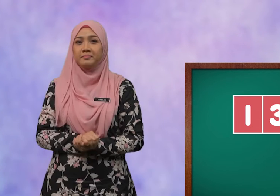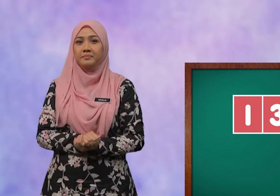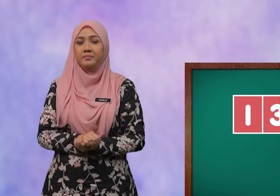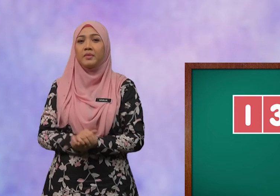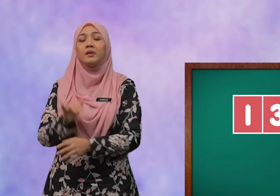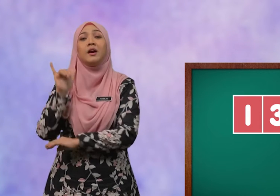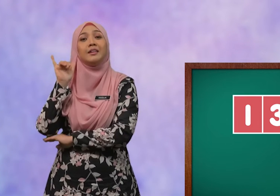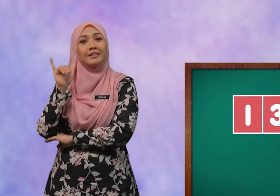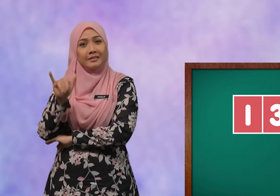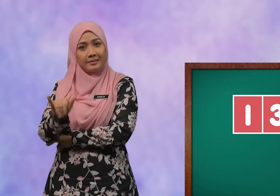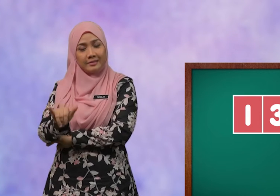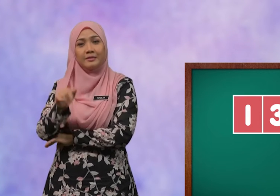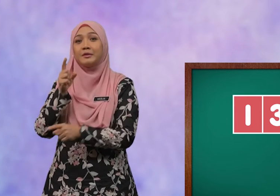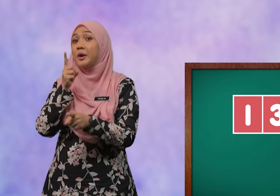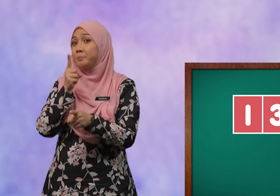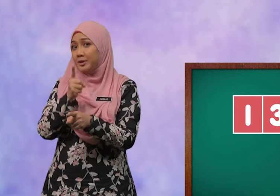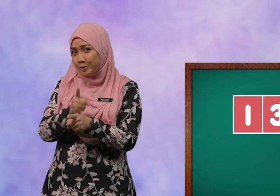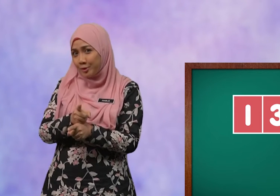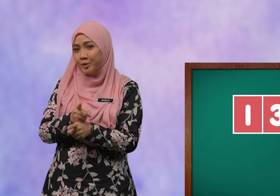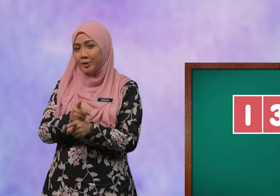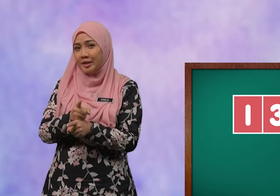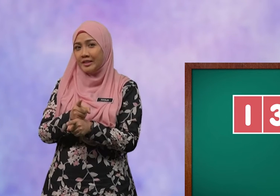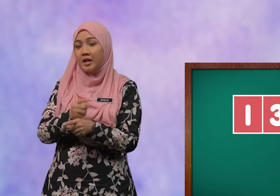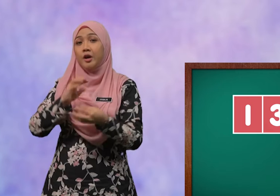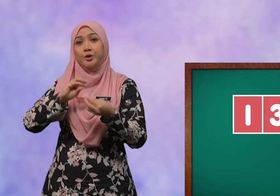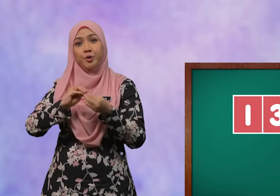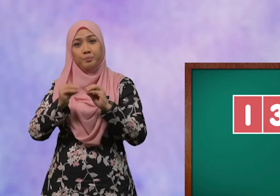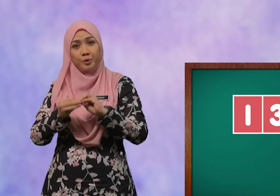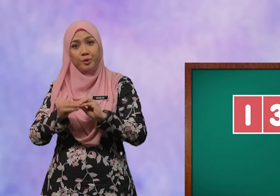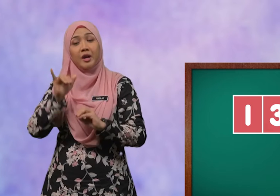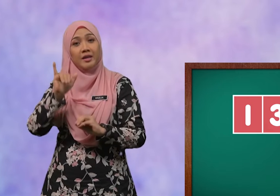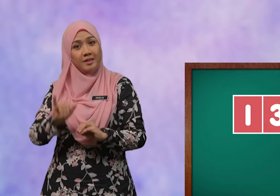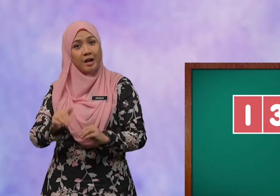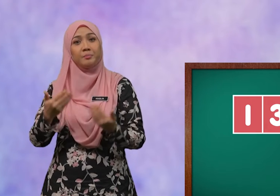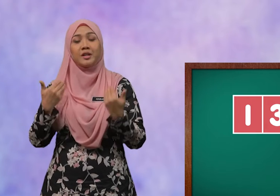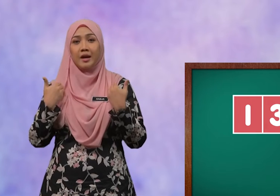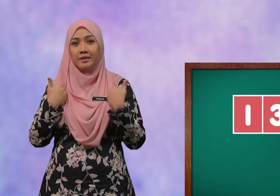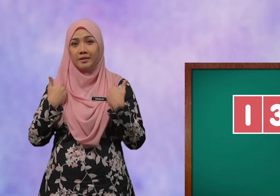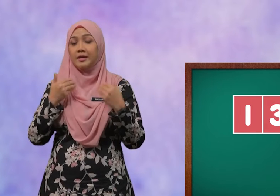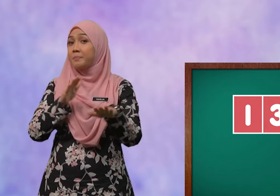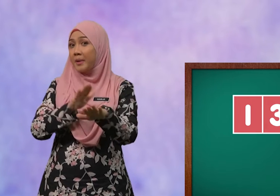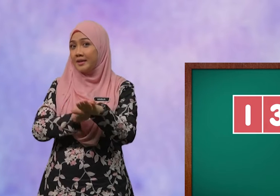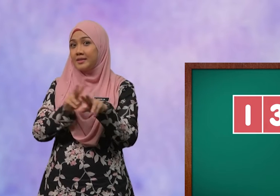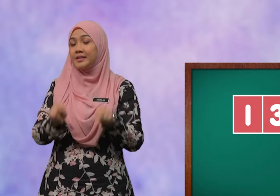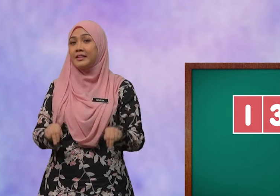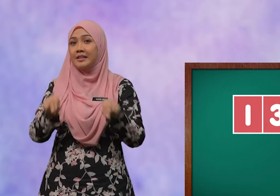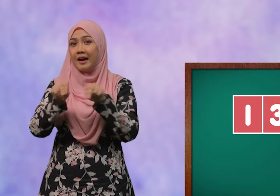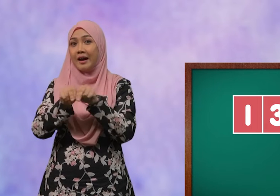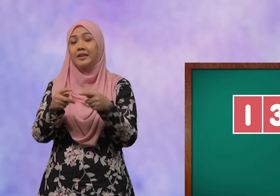Ya Betul Nombor Yang Berada Pada Nilai